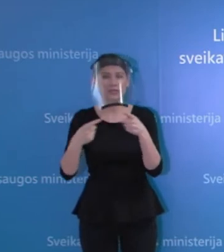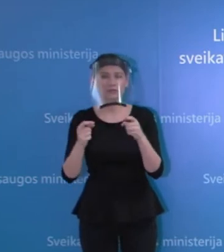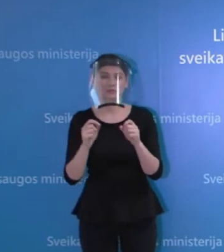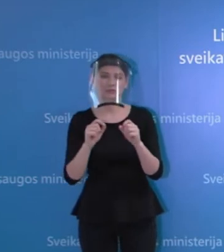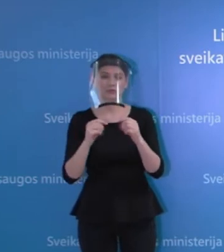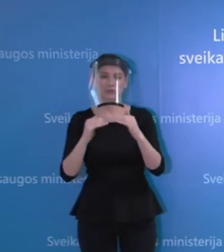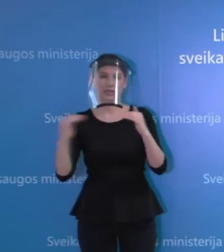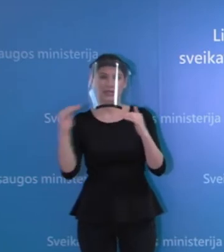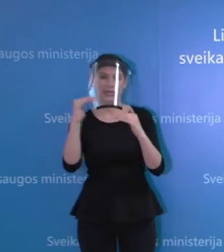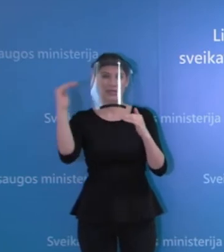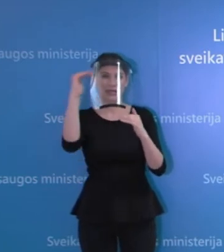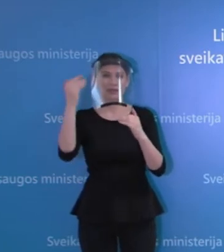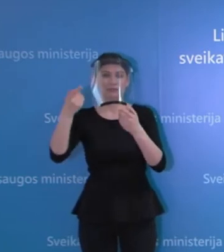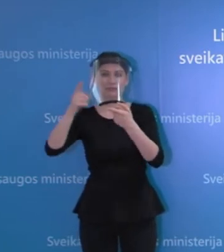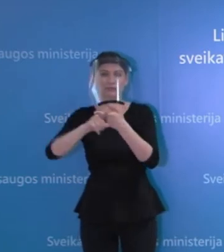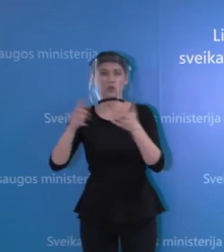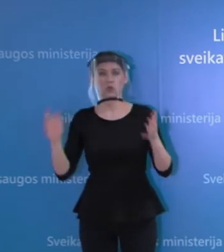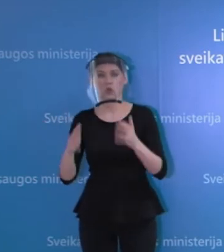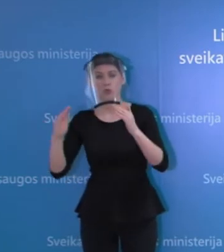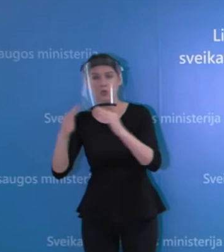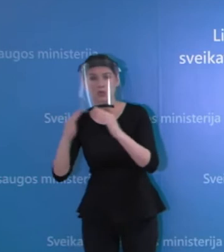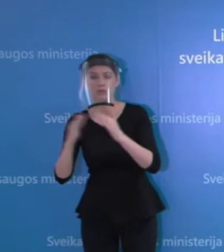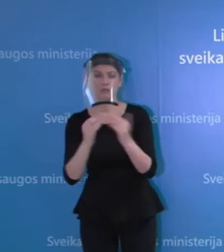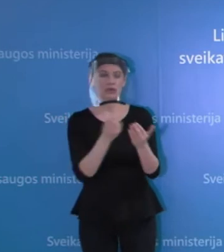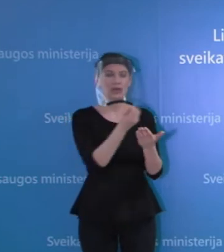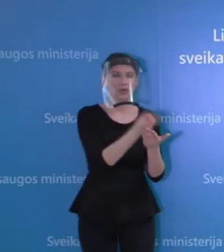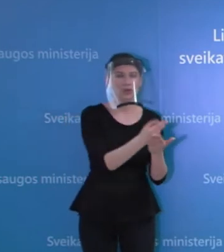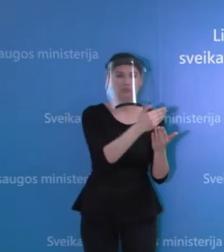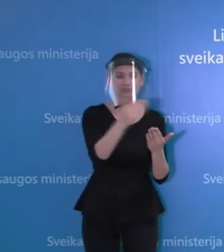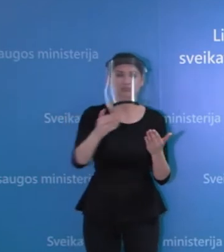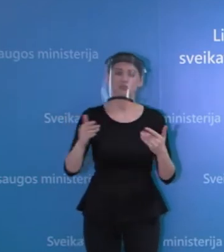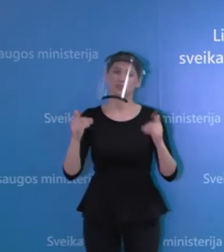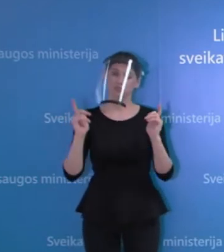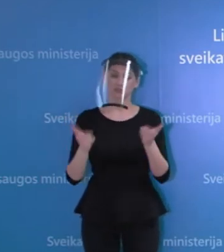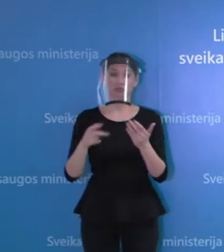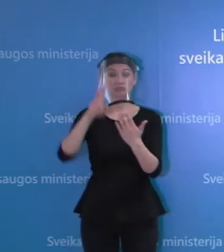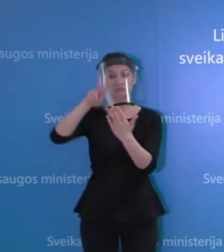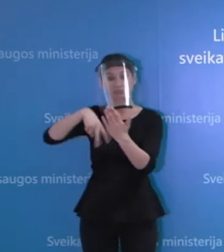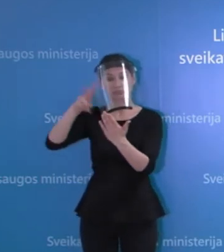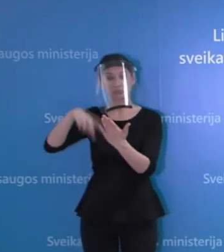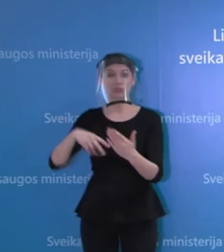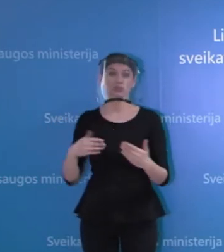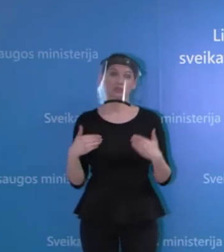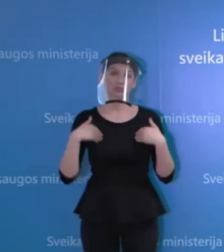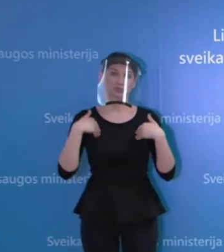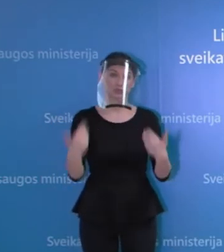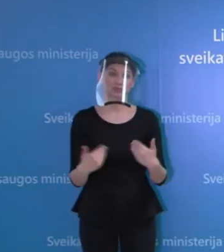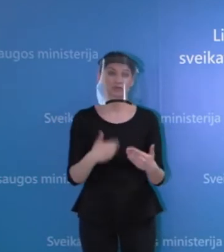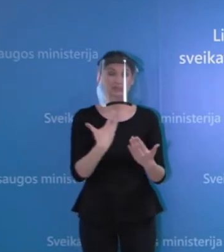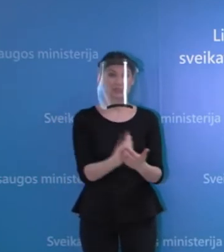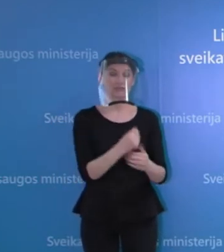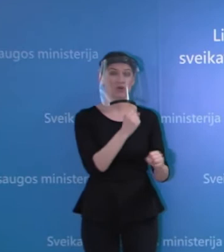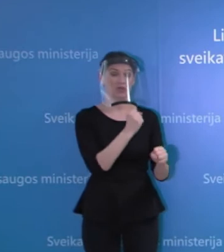darbuotojam. Tai tiesiog kviečiu su jais susipažinti ir pritaikyti šias apsaugos priemonės